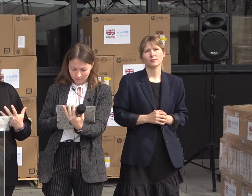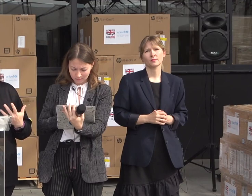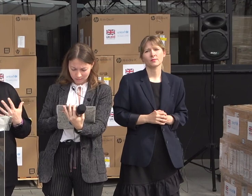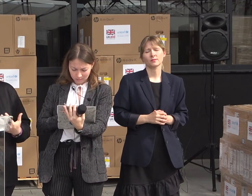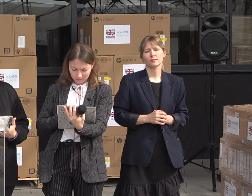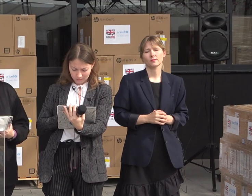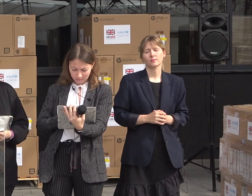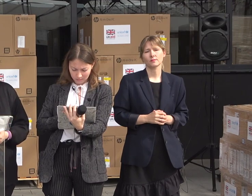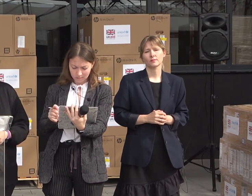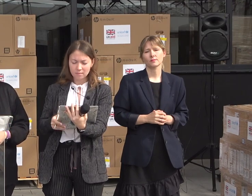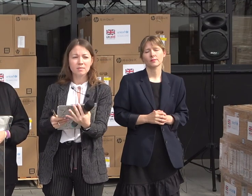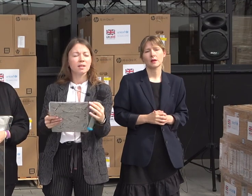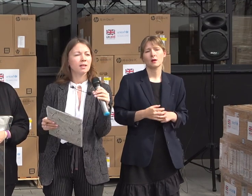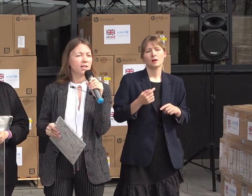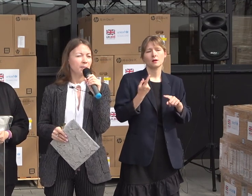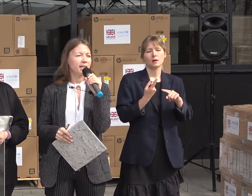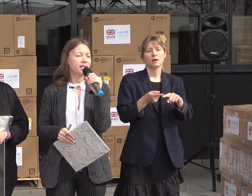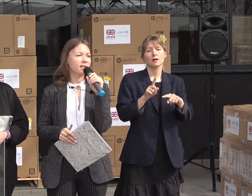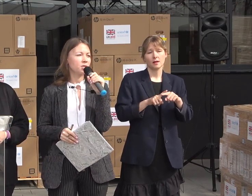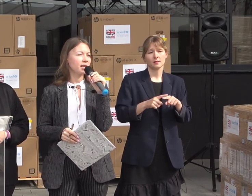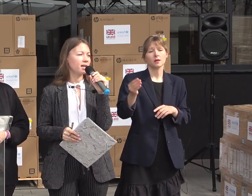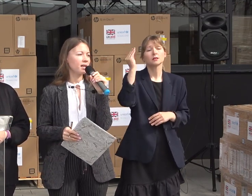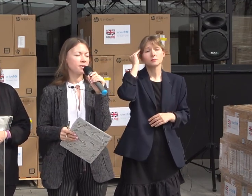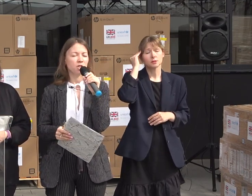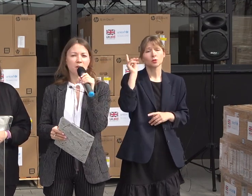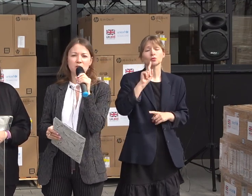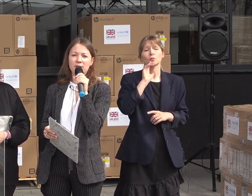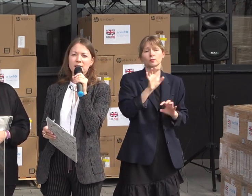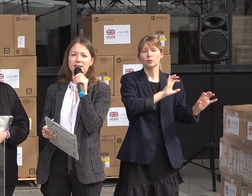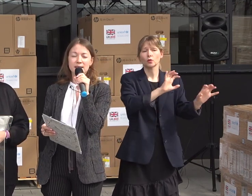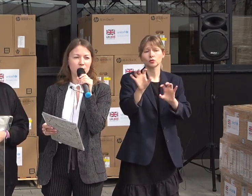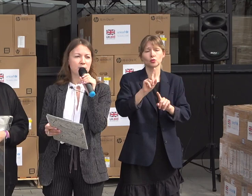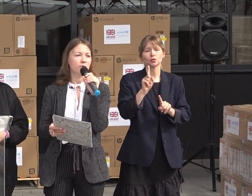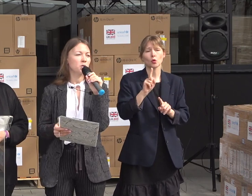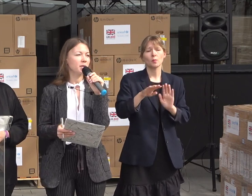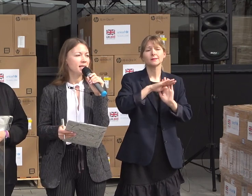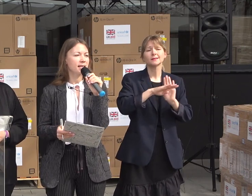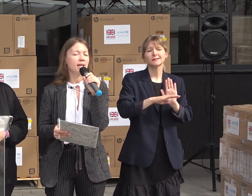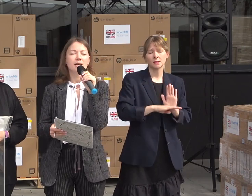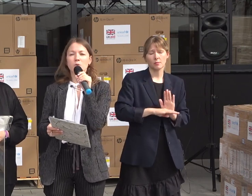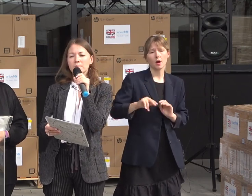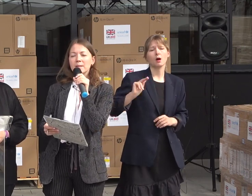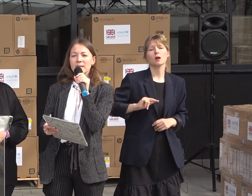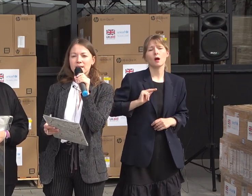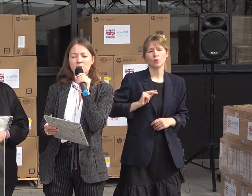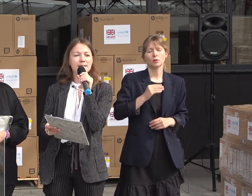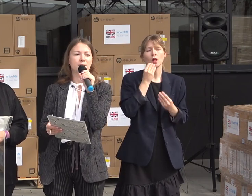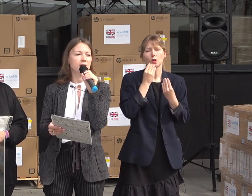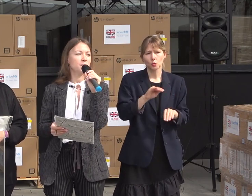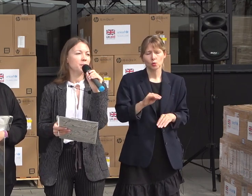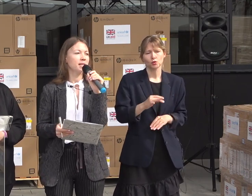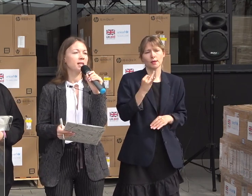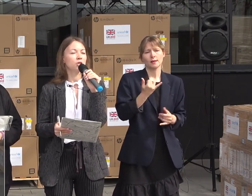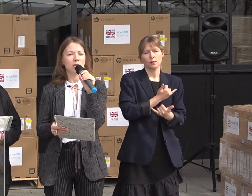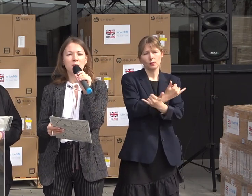vulnerable children and their families. De fapt, ideea este aceea ca să facem așa pe la cât sistem să funcționeze mai bine și asta